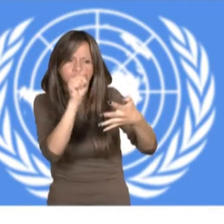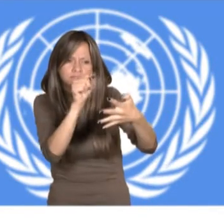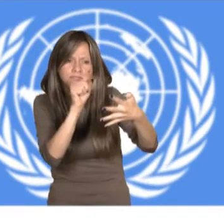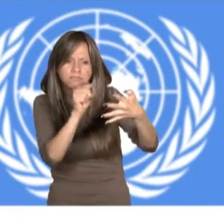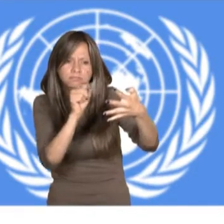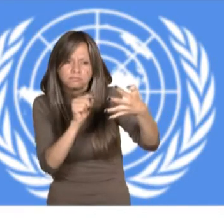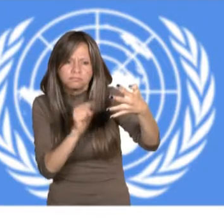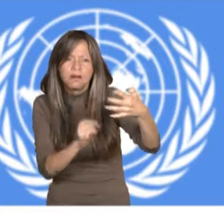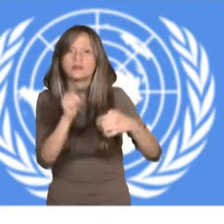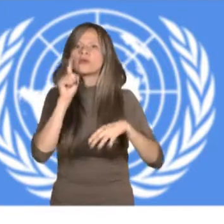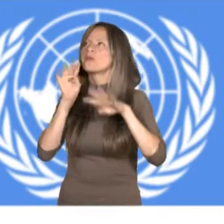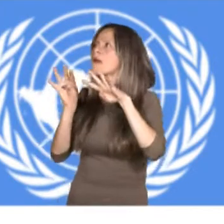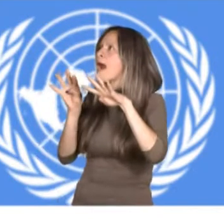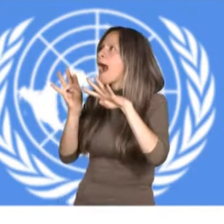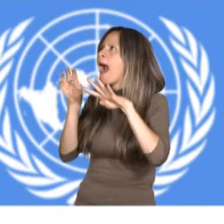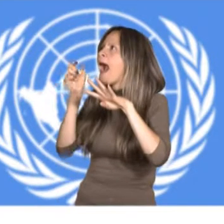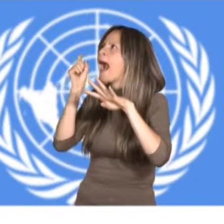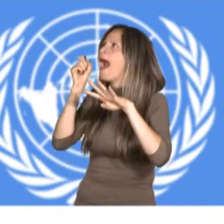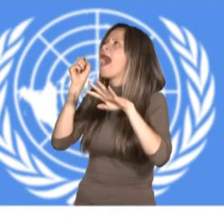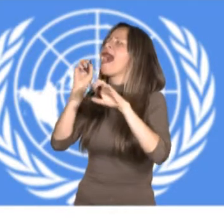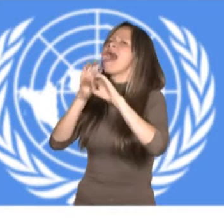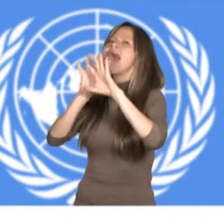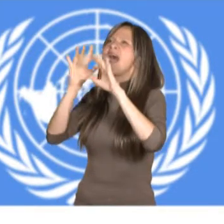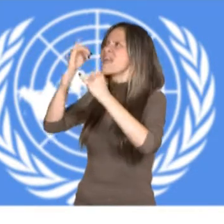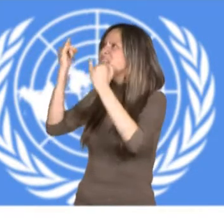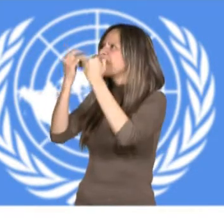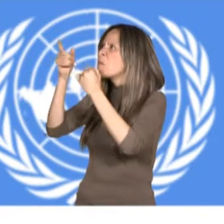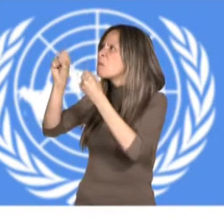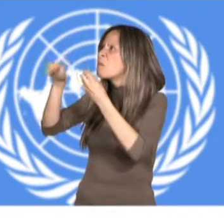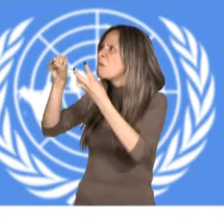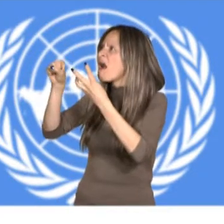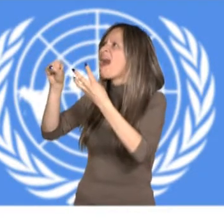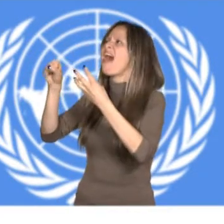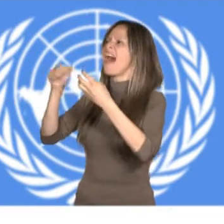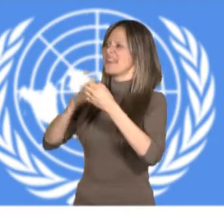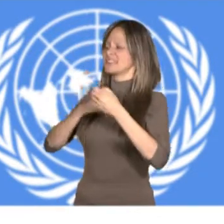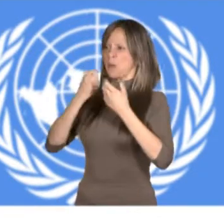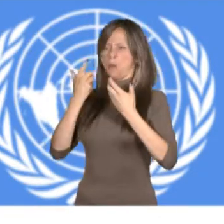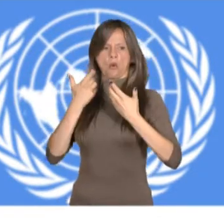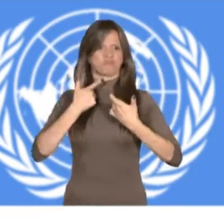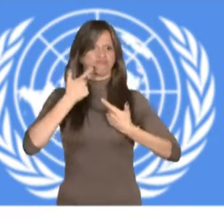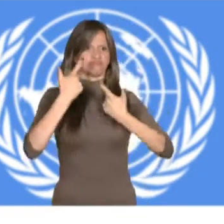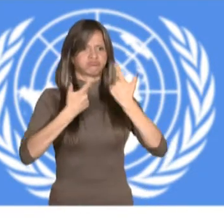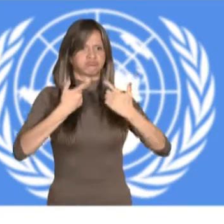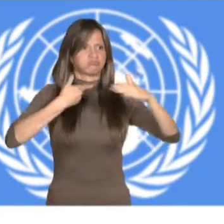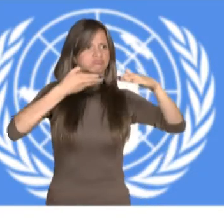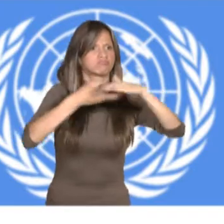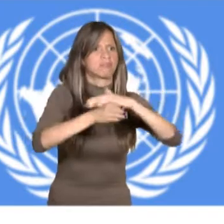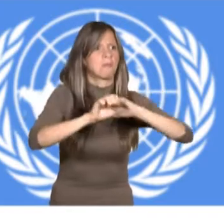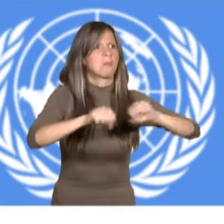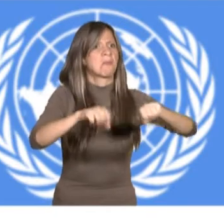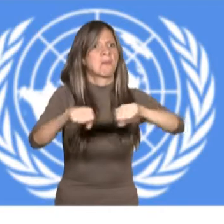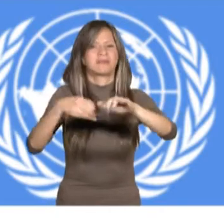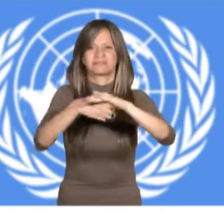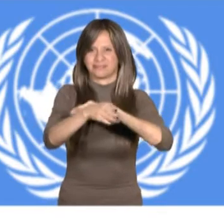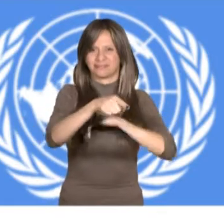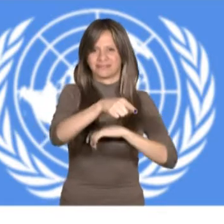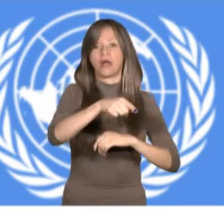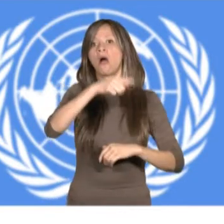intensificarán y ampliarán servicios y programas generales de habilitación y rehabilitación, en particular